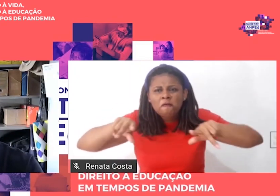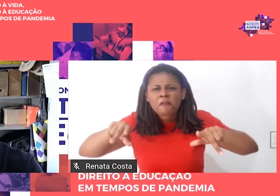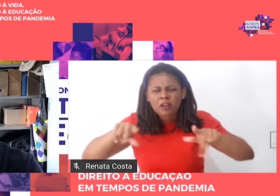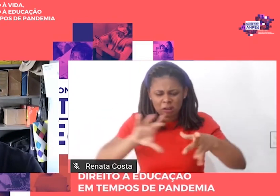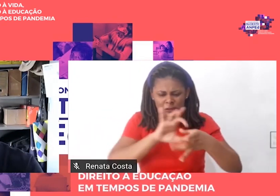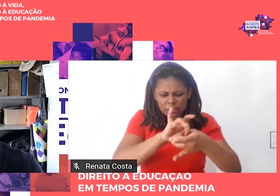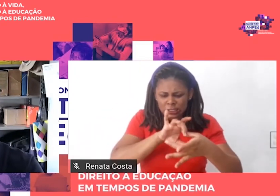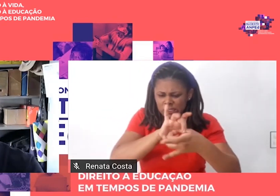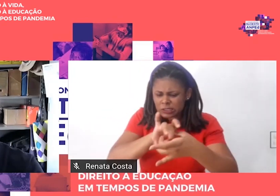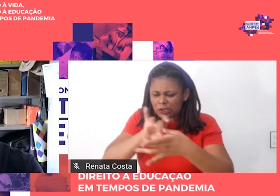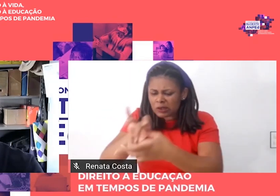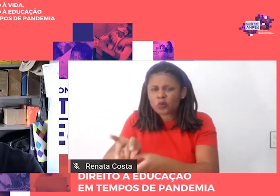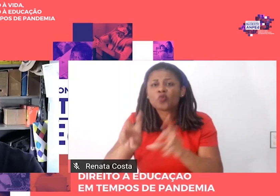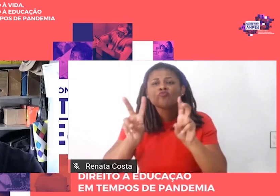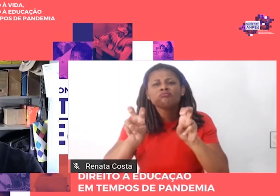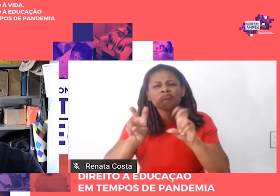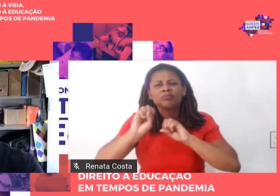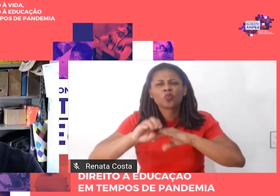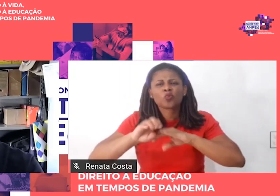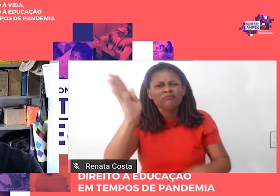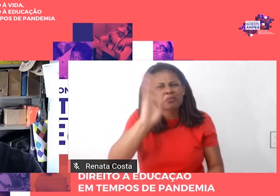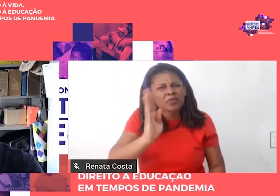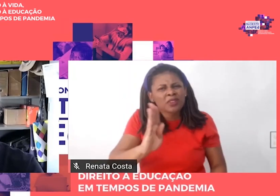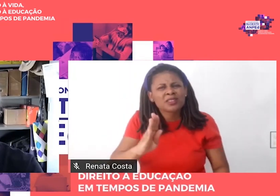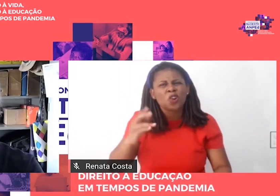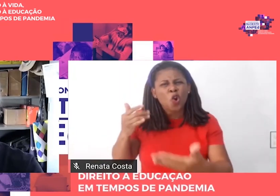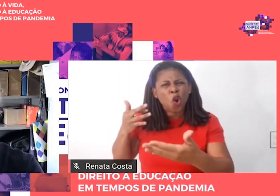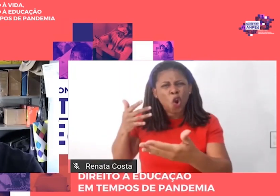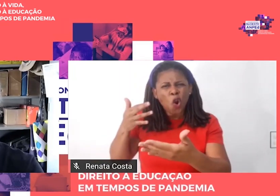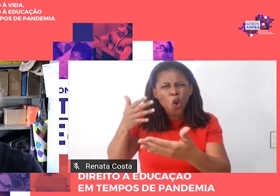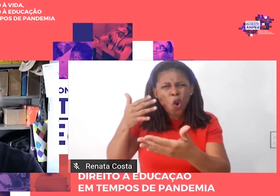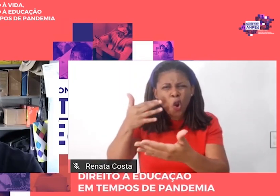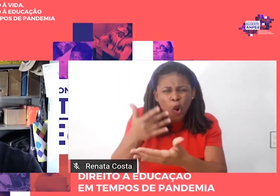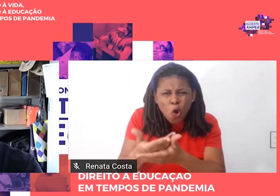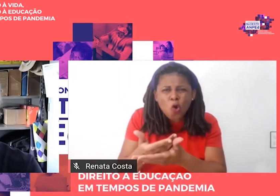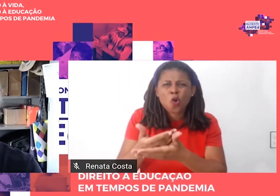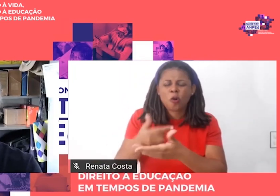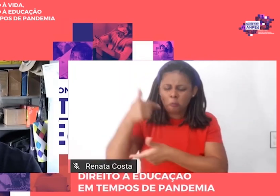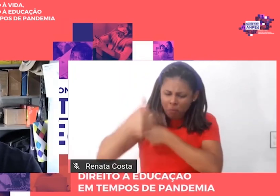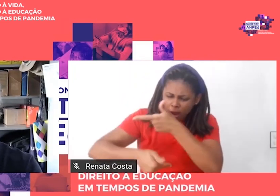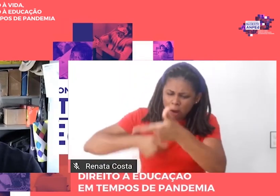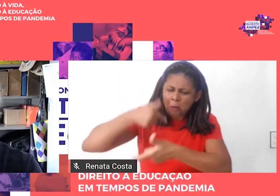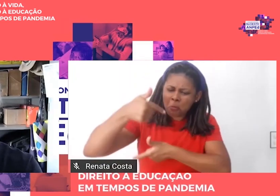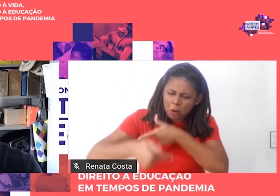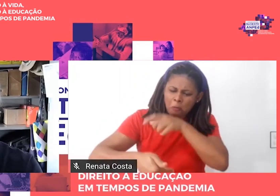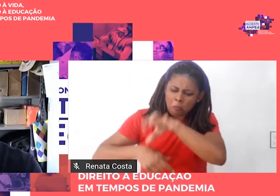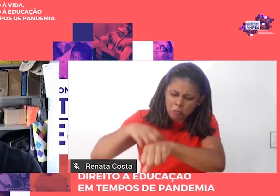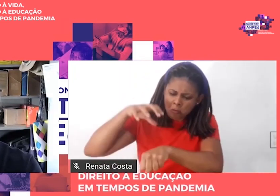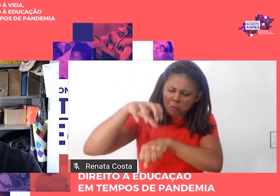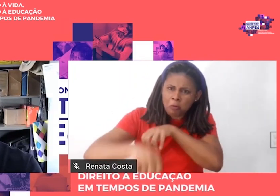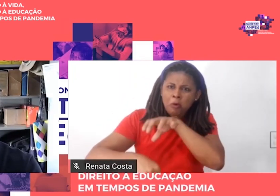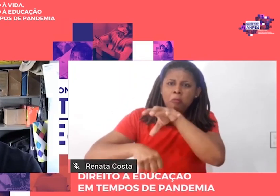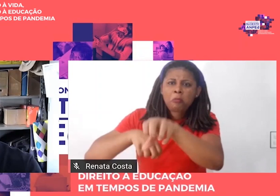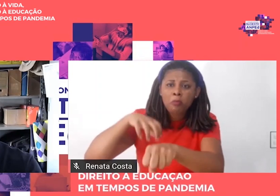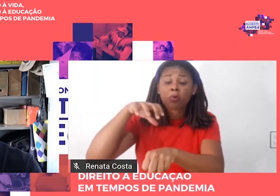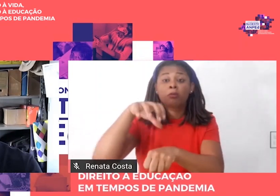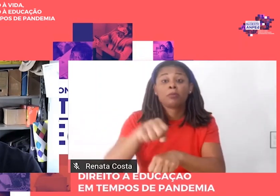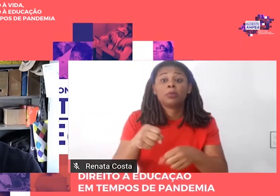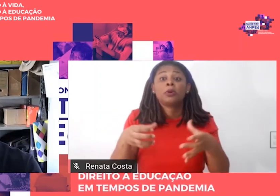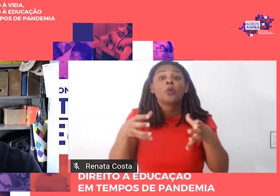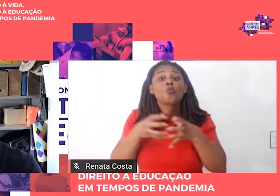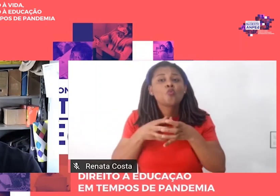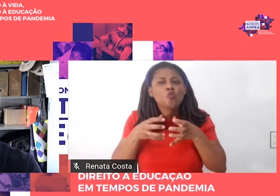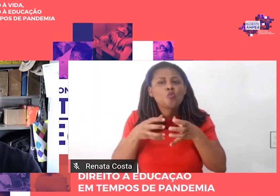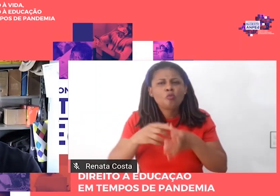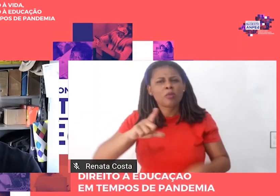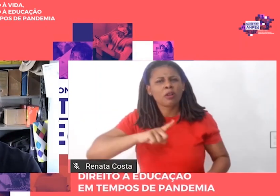com uma longa e densa folha de serviços. Desde seu início, o grupo esteve inserido